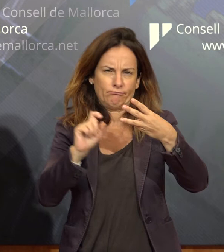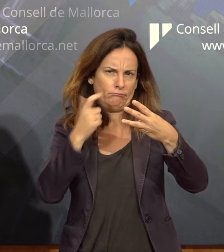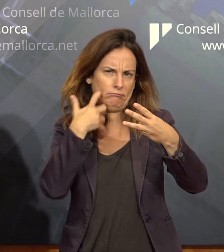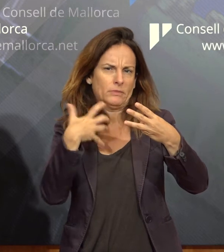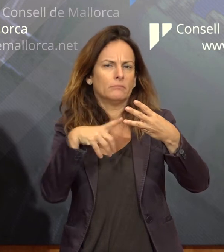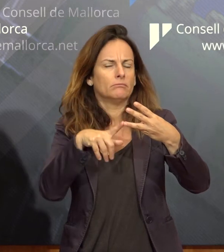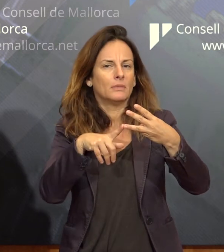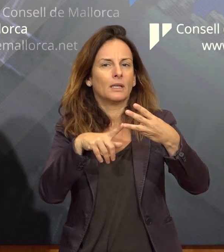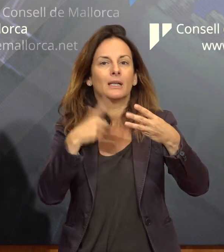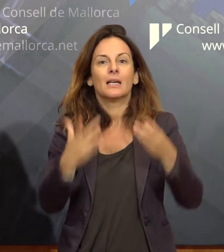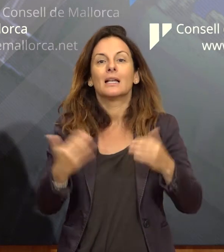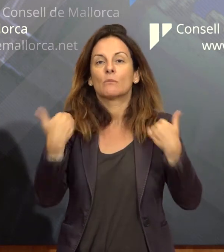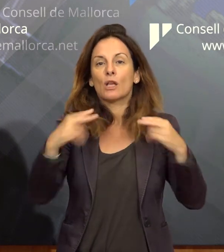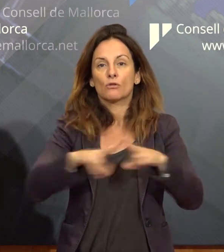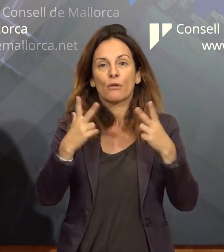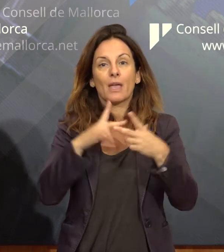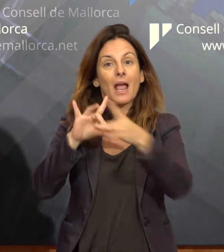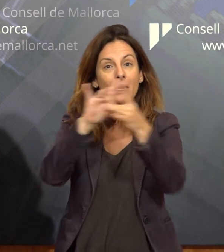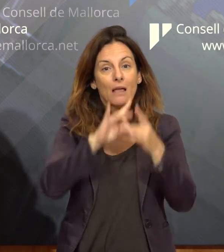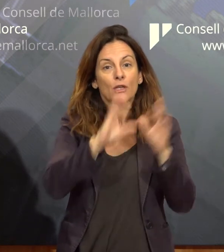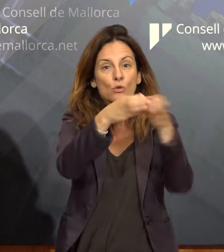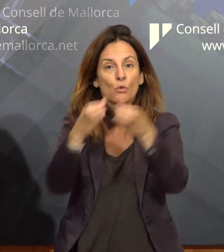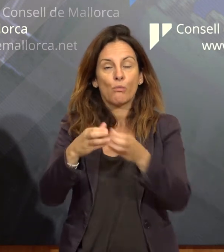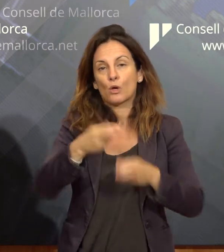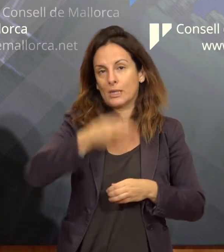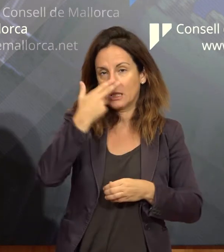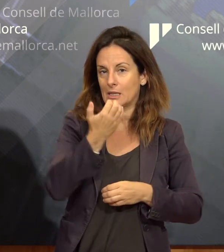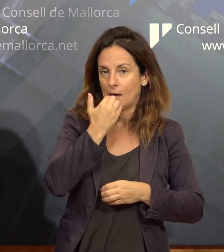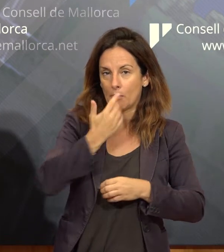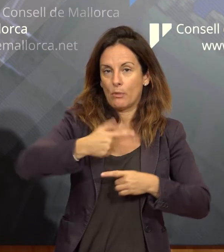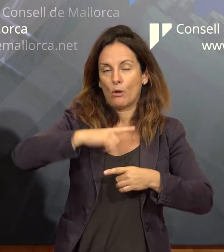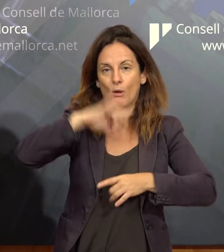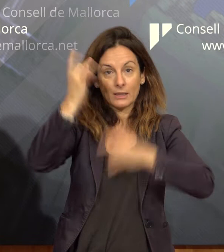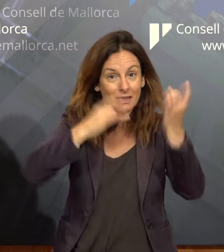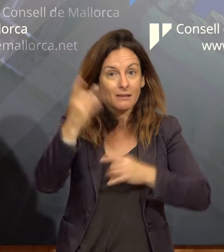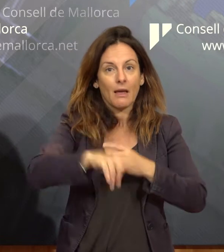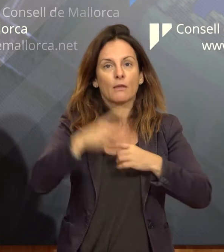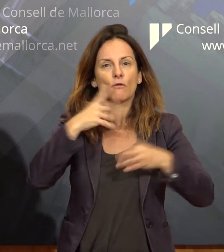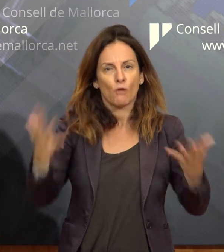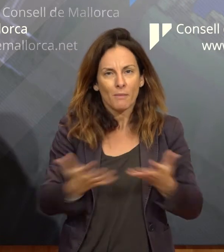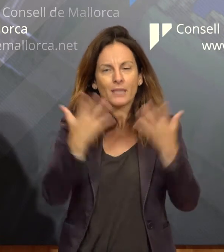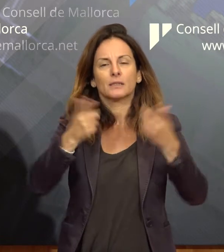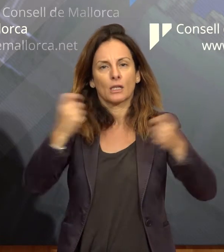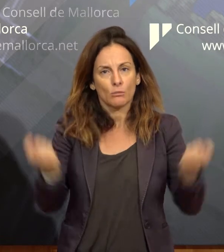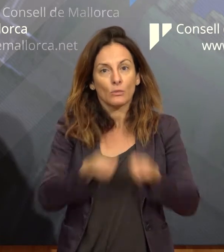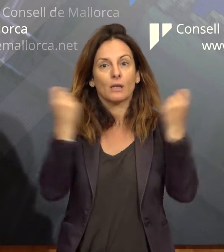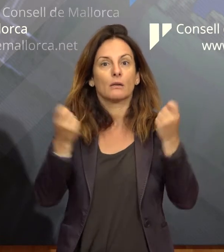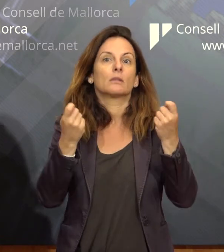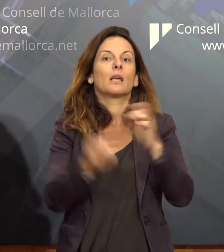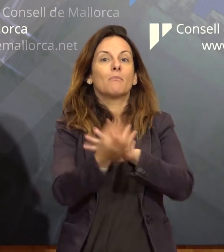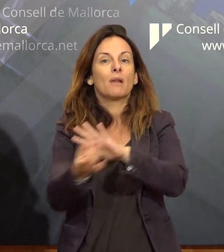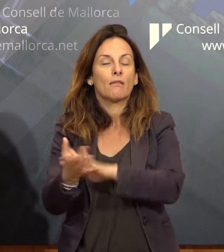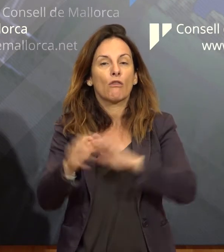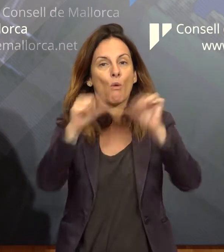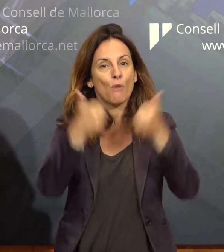la responsabilitat social i les aliances amb el grup d'interès. Per tant, activitats que fomentin, promoguin, dibuquin, la implantació de model de gestió